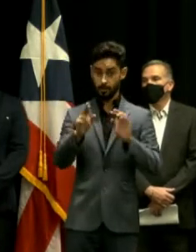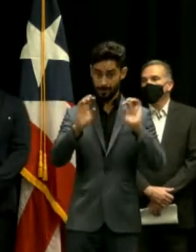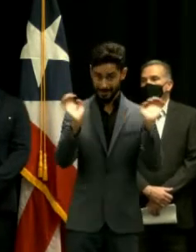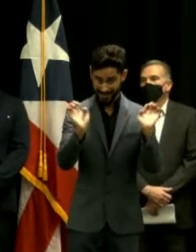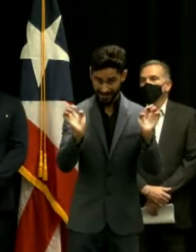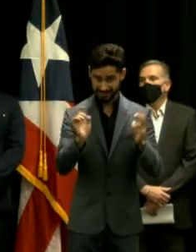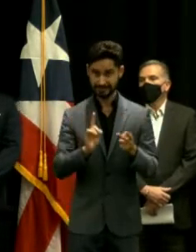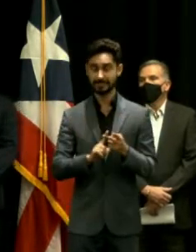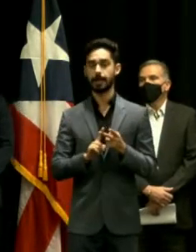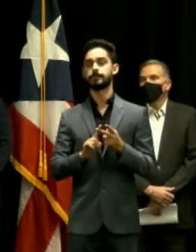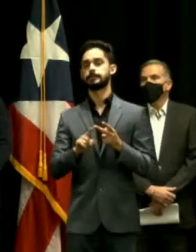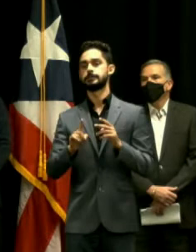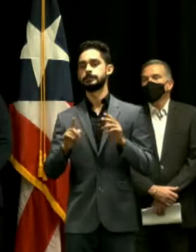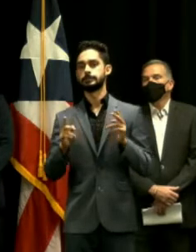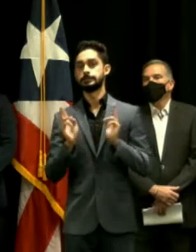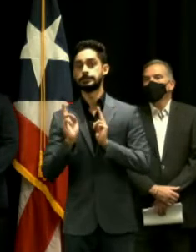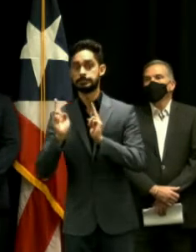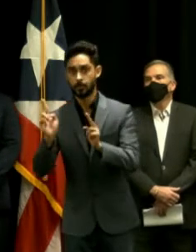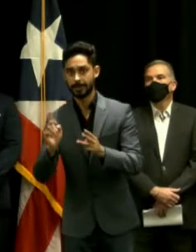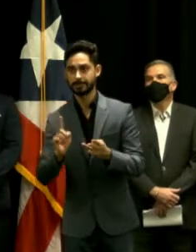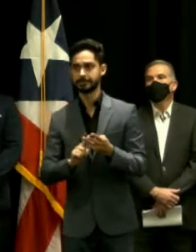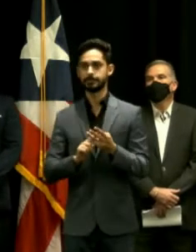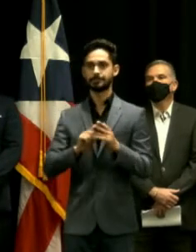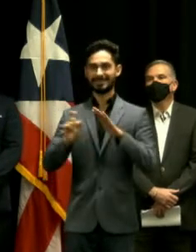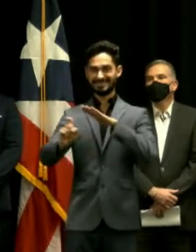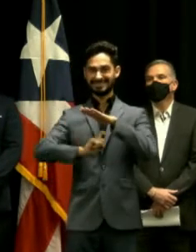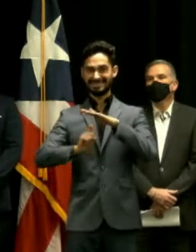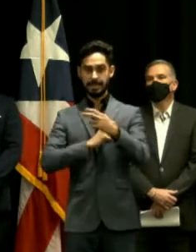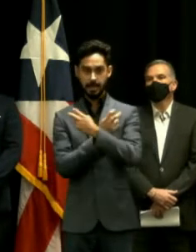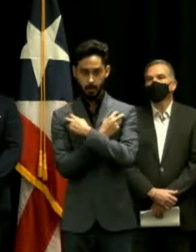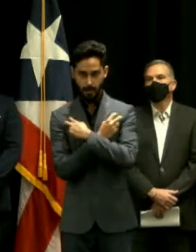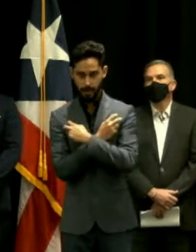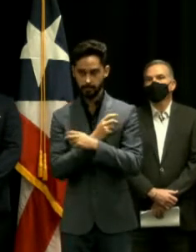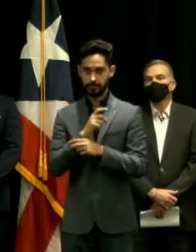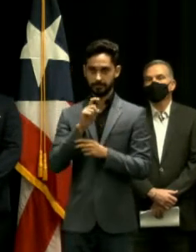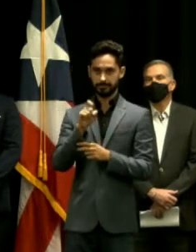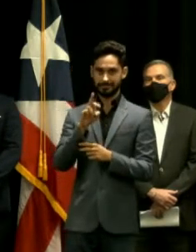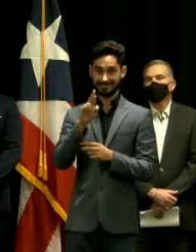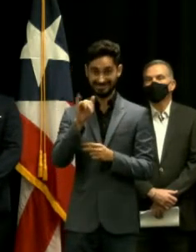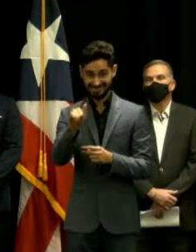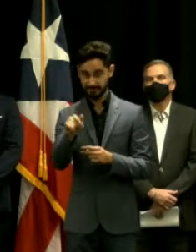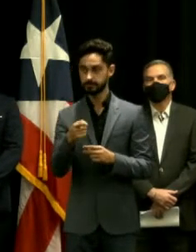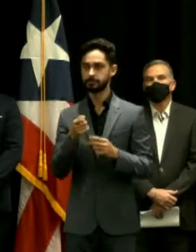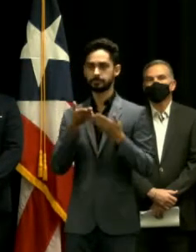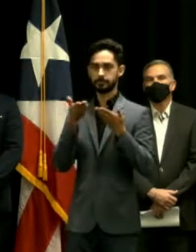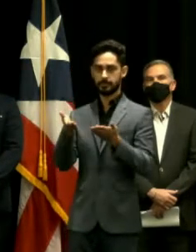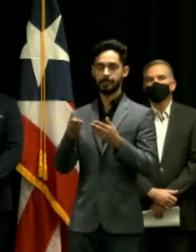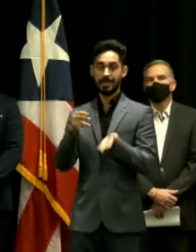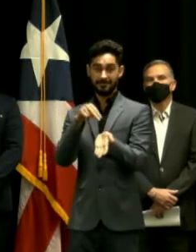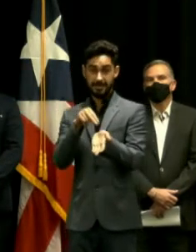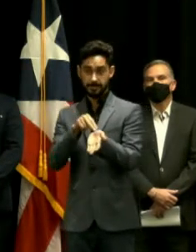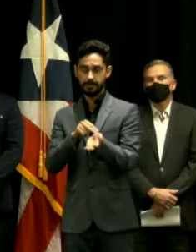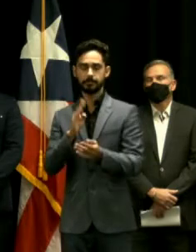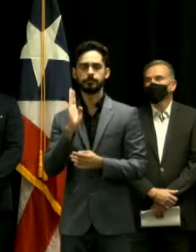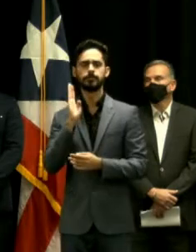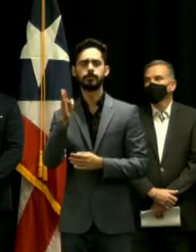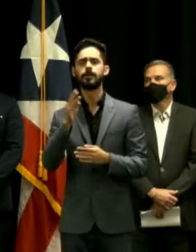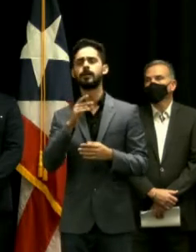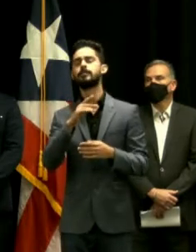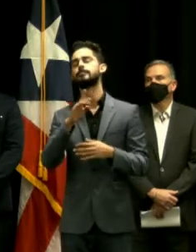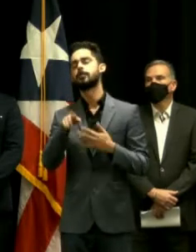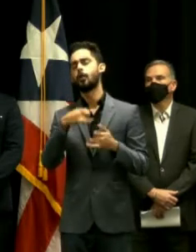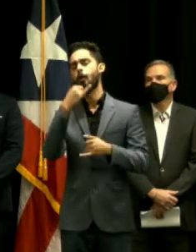de emergencias, urgencias, centro de imágenes, farmacia y laboratorio, estará lista para el último trimestre del